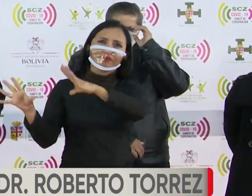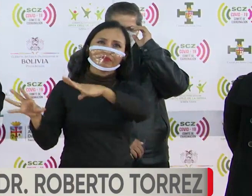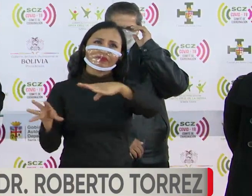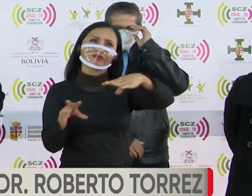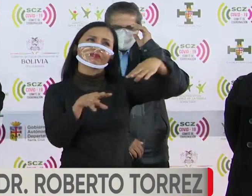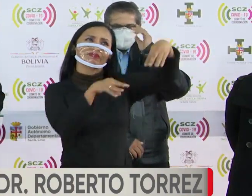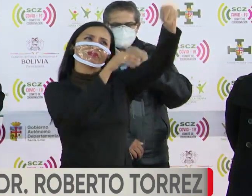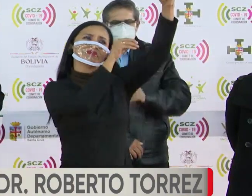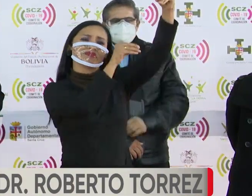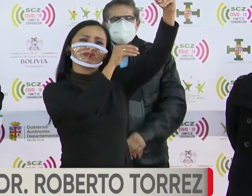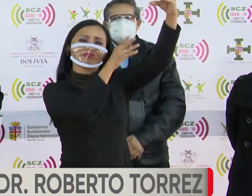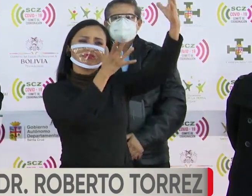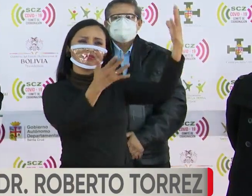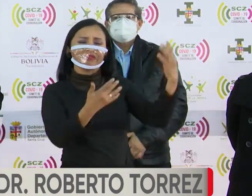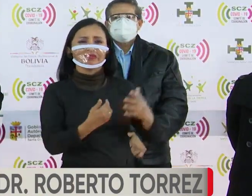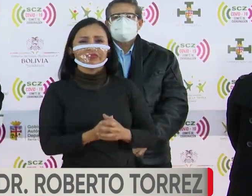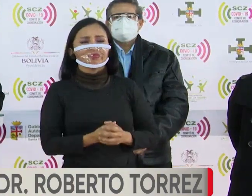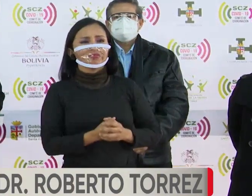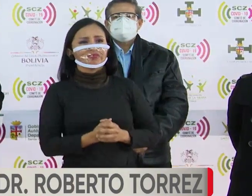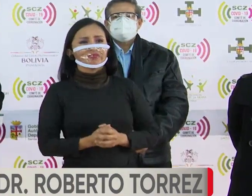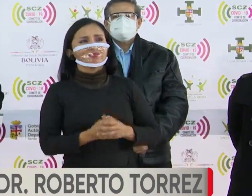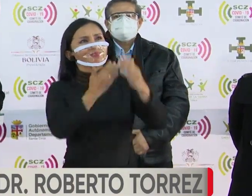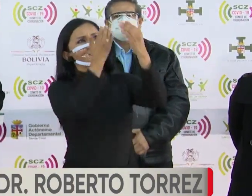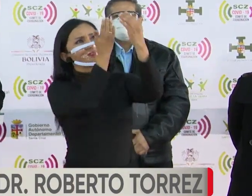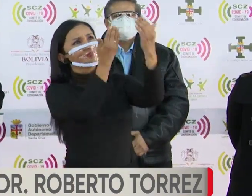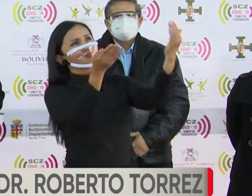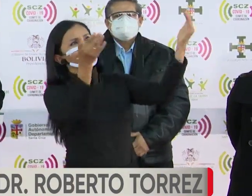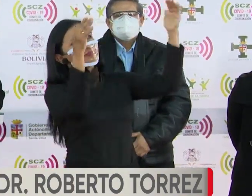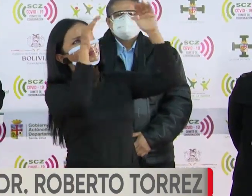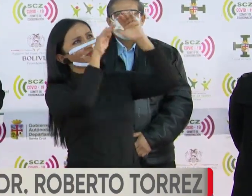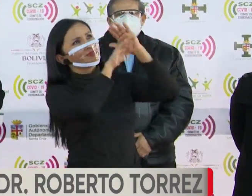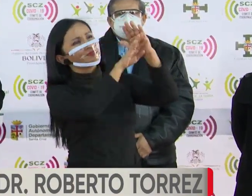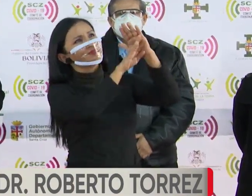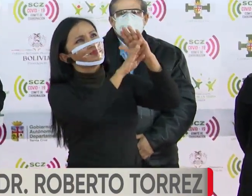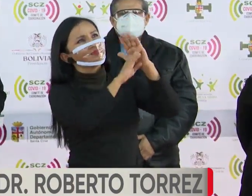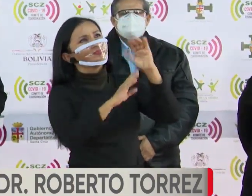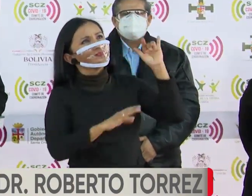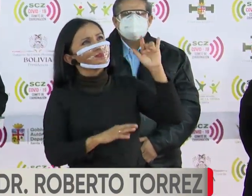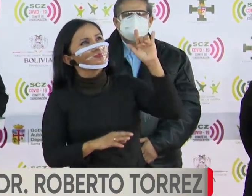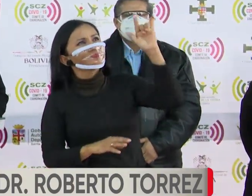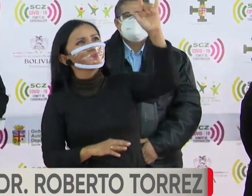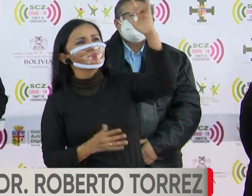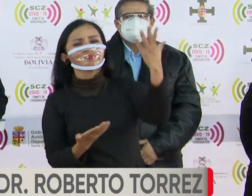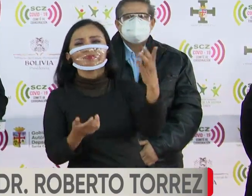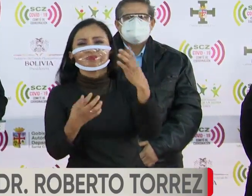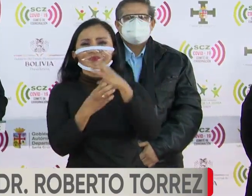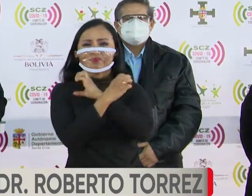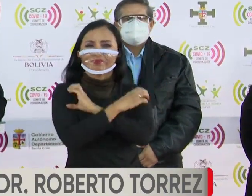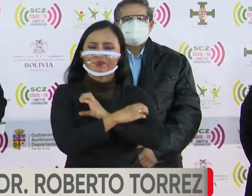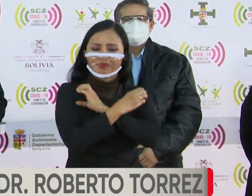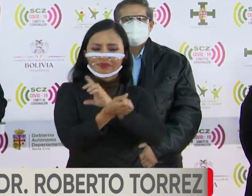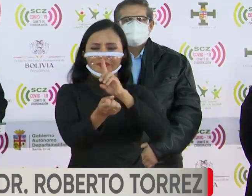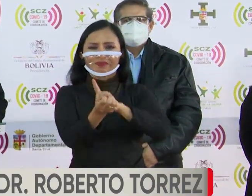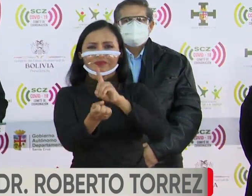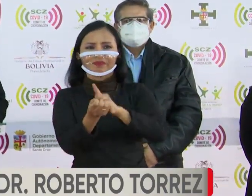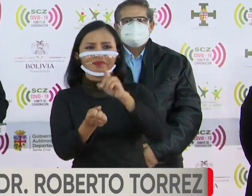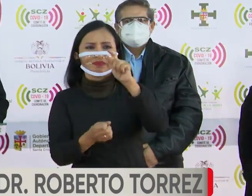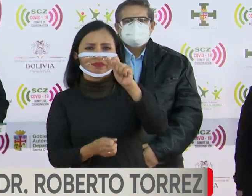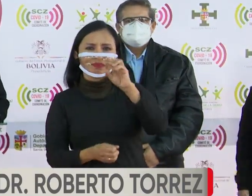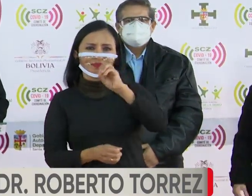hacia el cielo nuestro querido doctor Roberto Torres. Estamos,